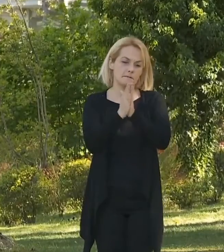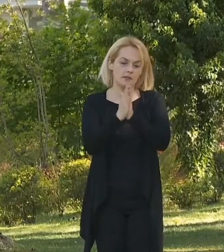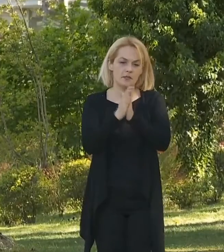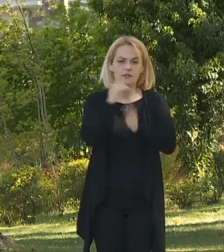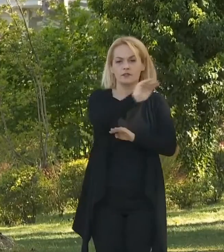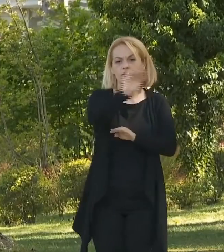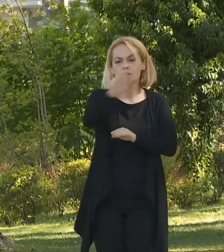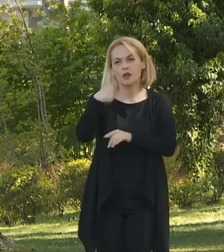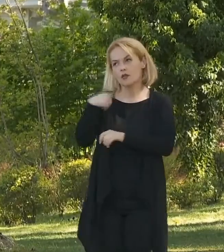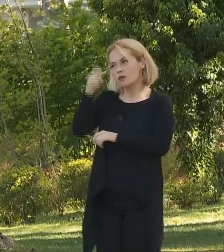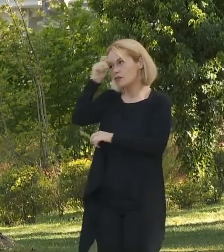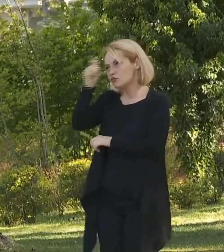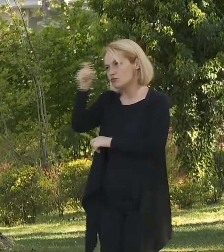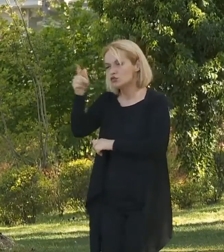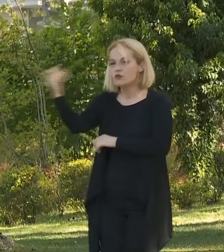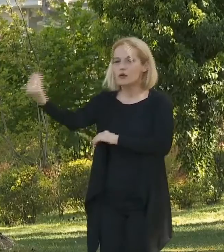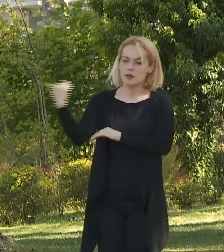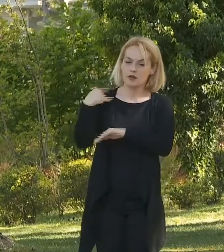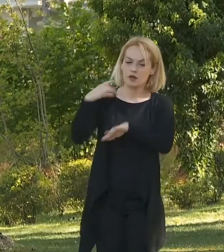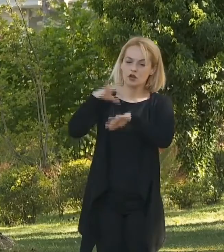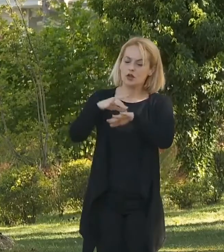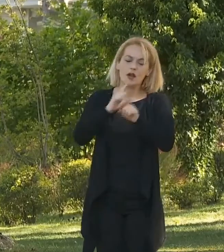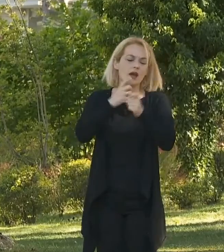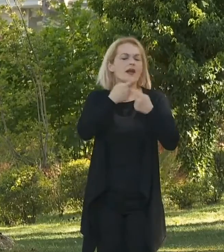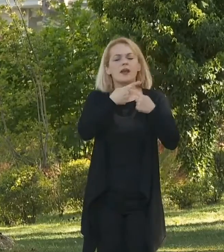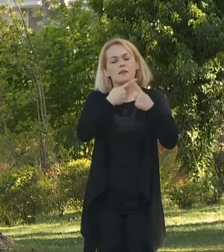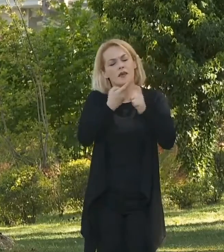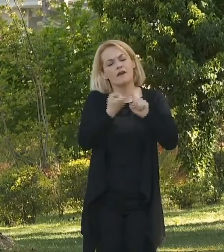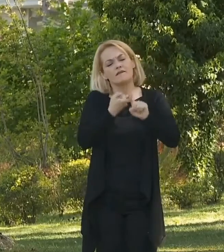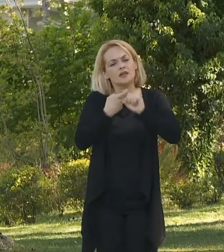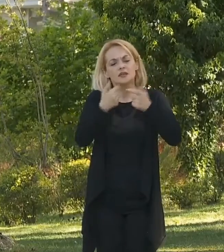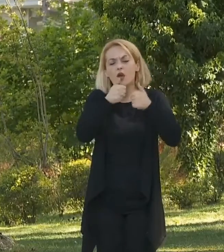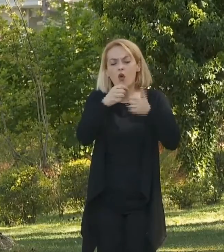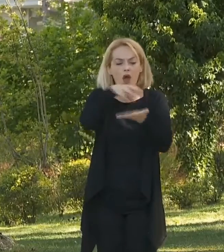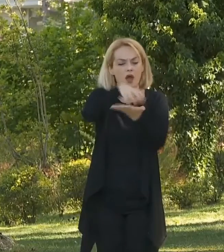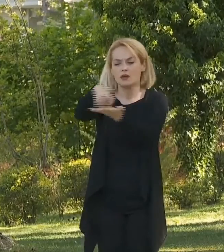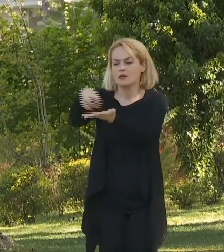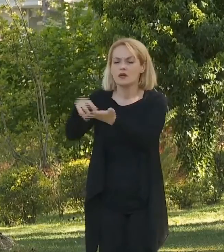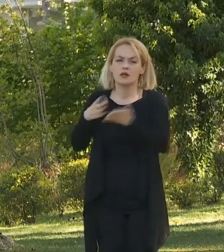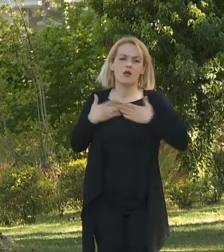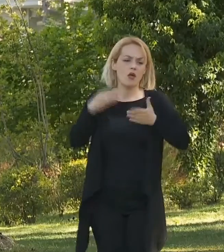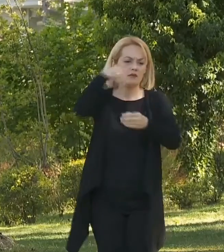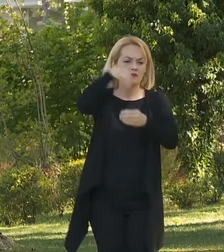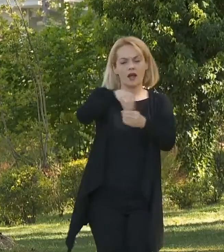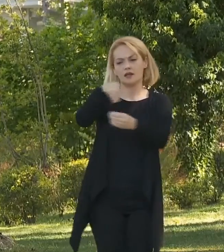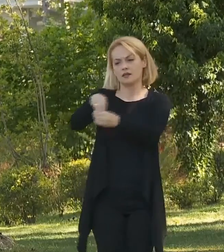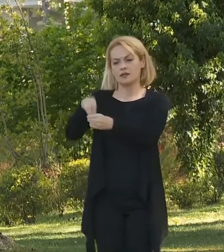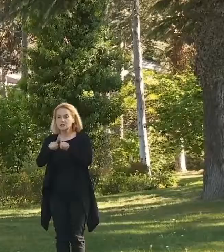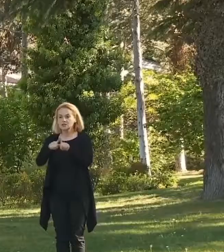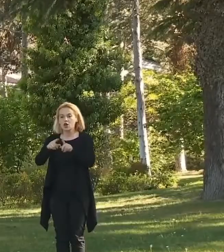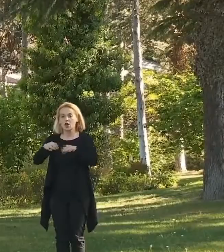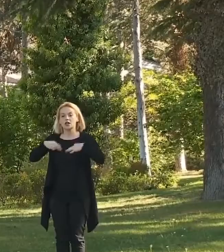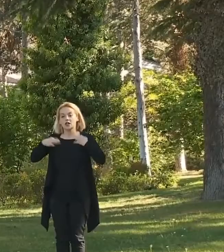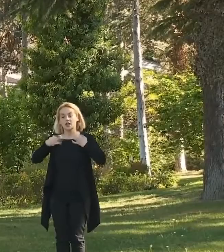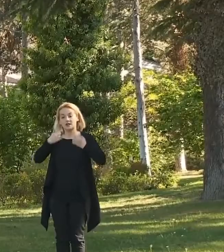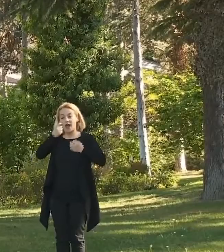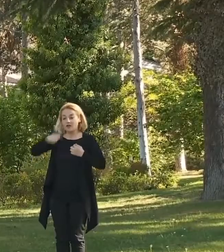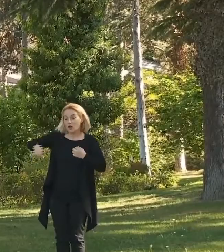Останува едната недела да имаме уште една средба за да се добиат потребните информации од надлежните институцији да се договориме за датумот на избори.